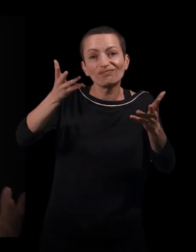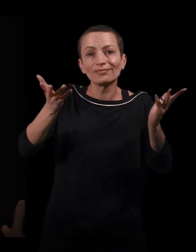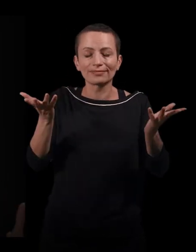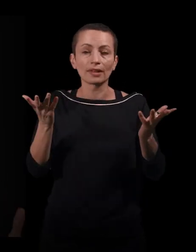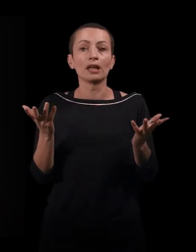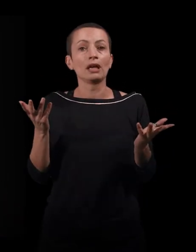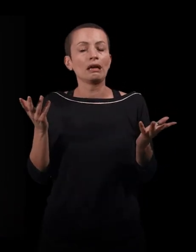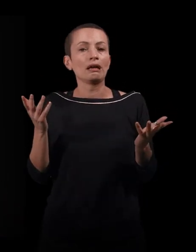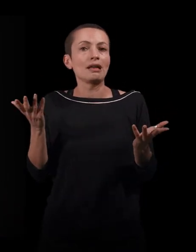-arabe.